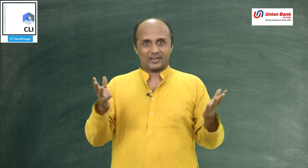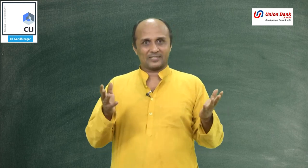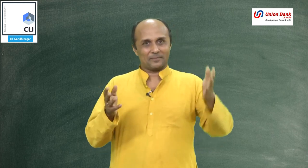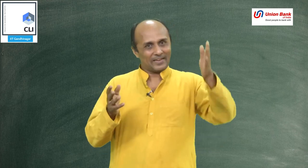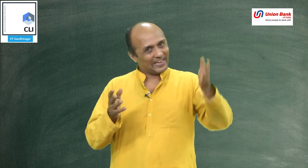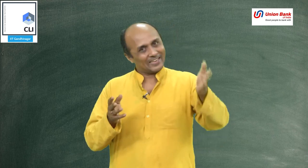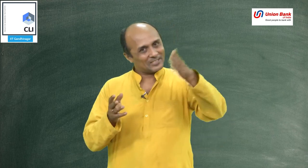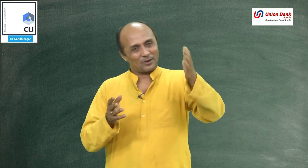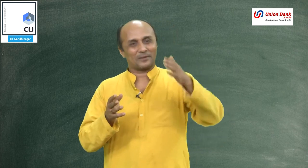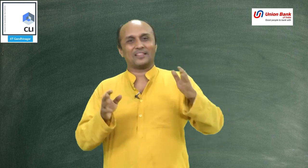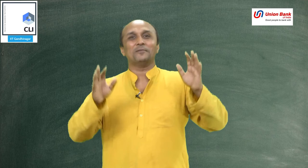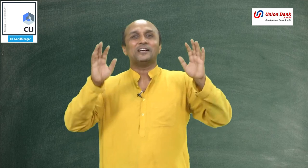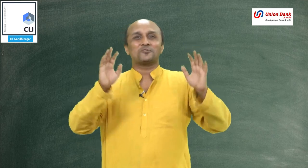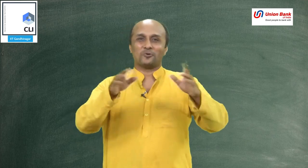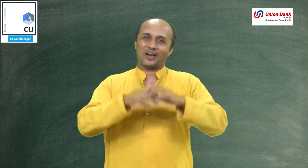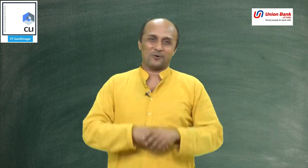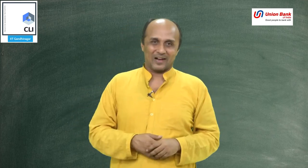बाशा में 1 0 का मत लब सोला होगा